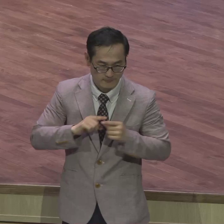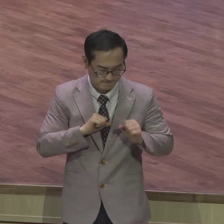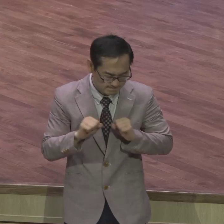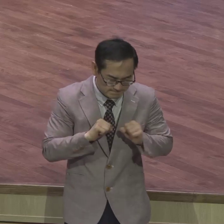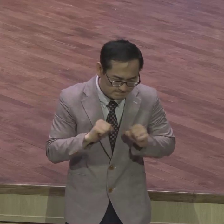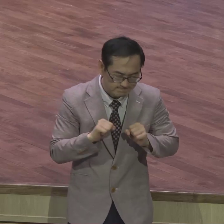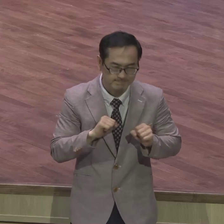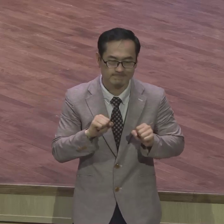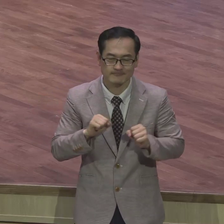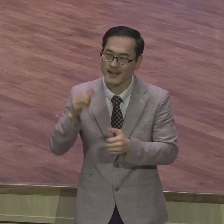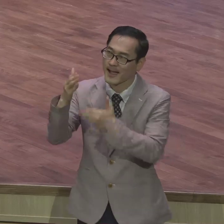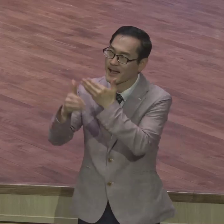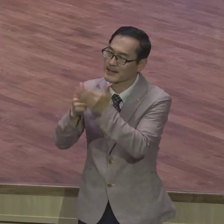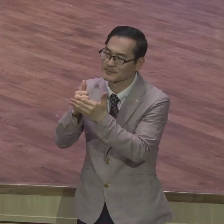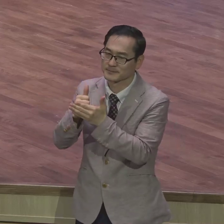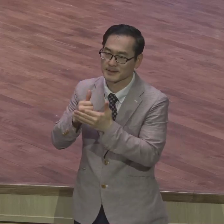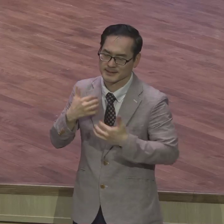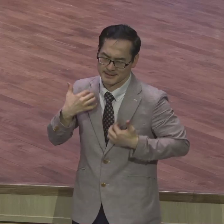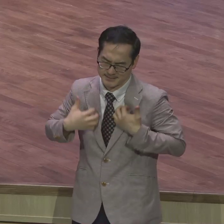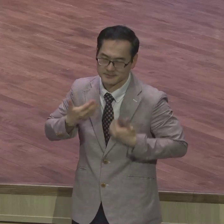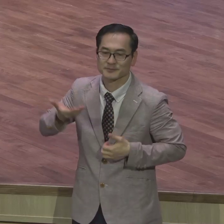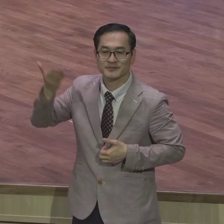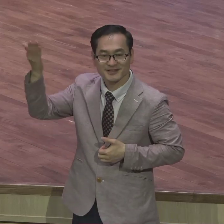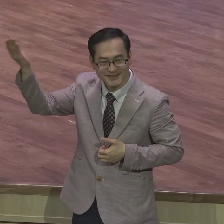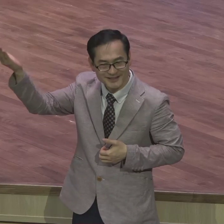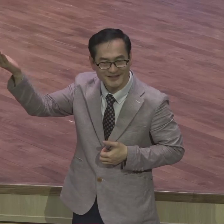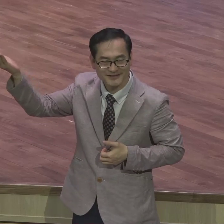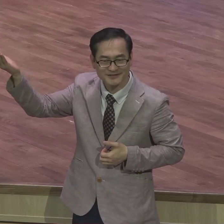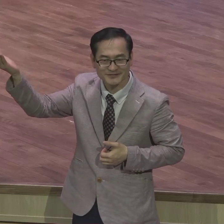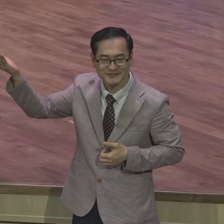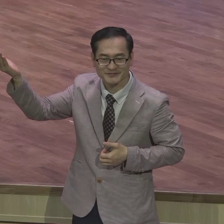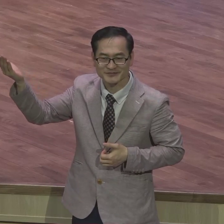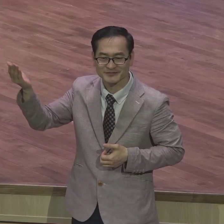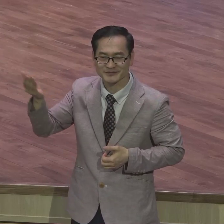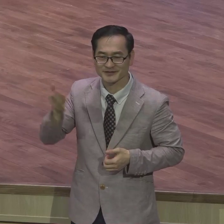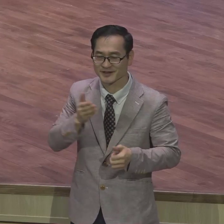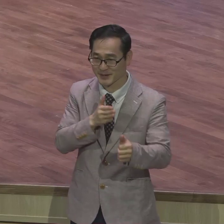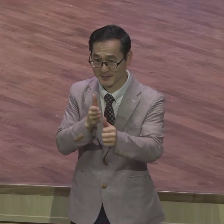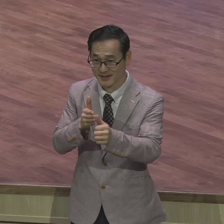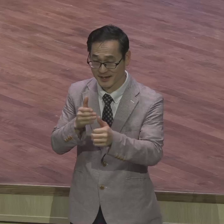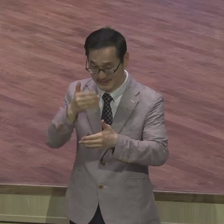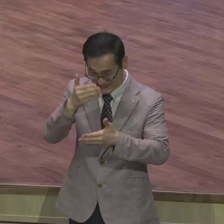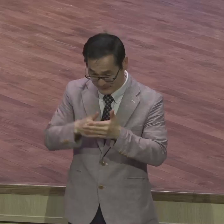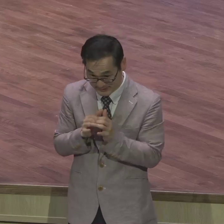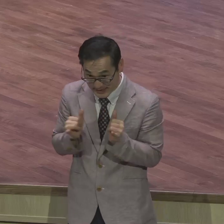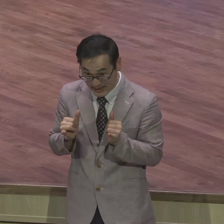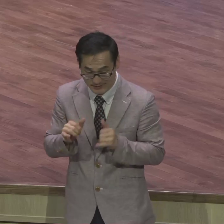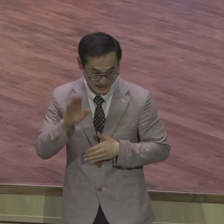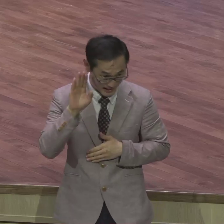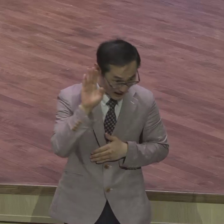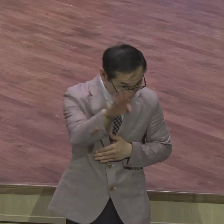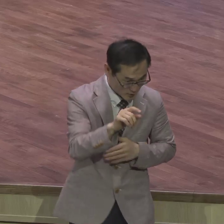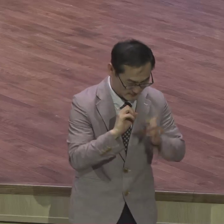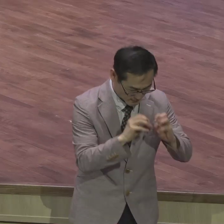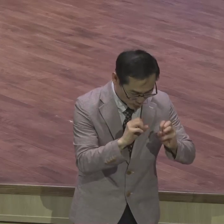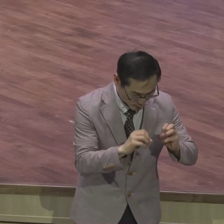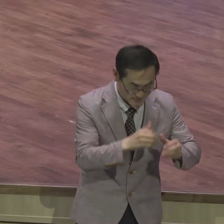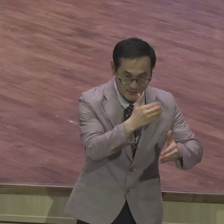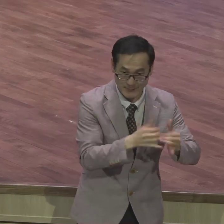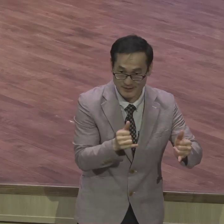하나님의 기대를 가슴에 품고 남은 자로서 남길 자로서의 사명을 충실히 감당하면서